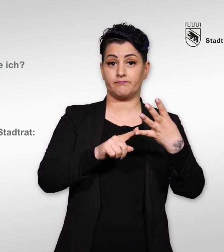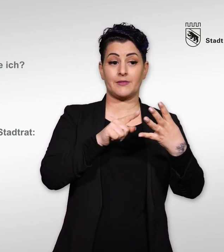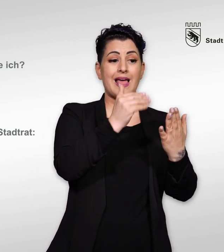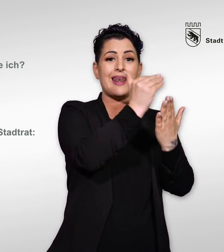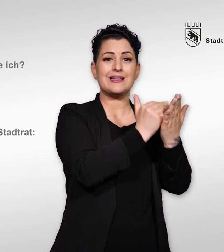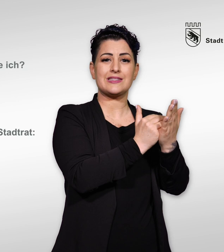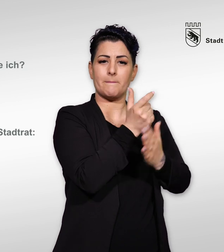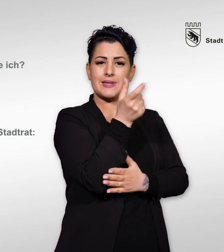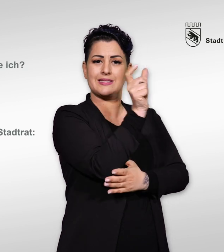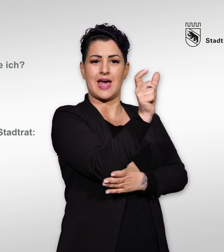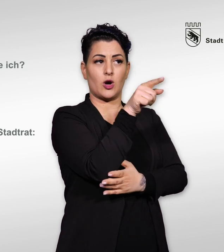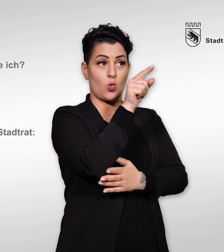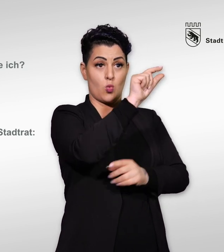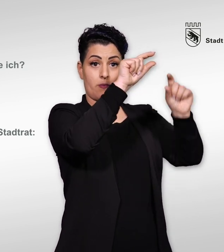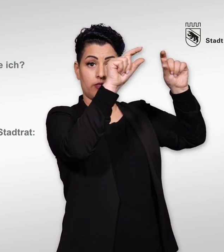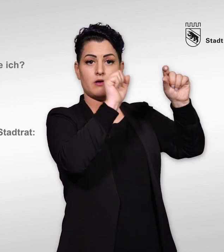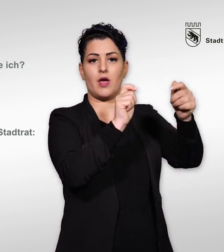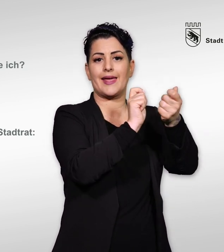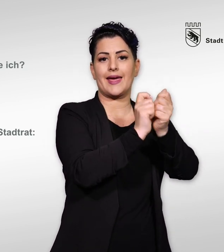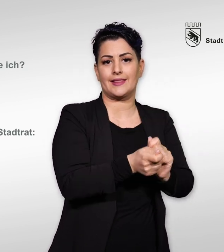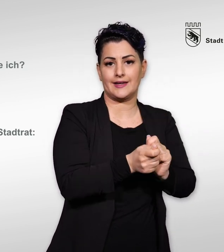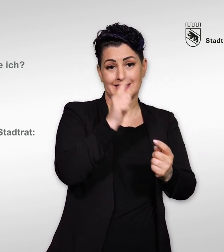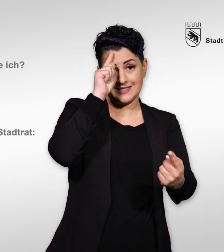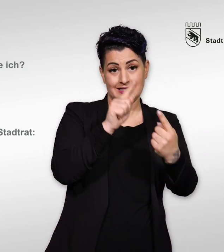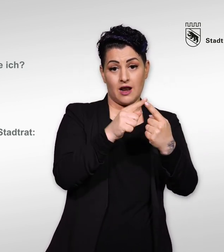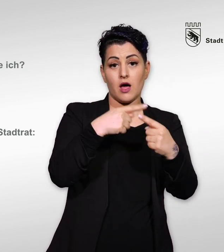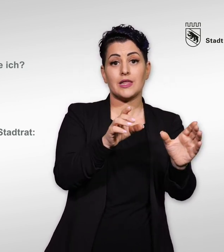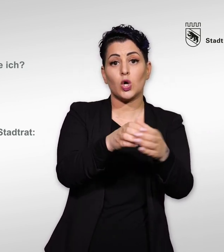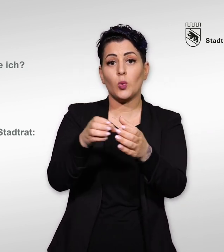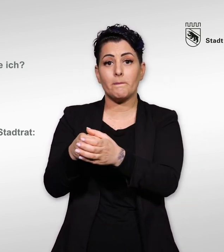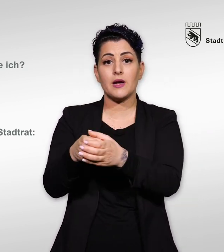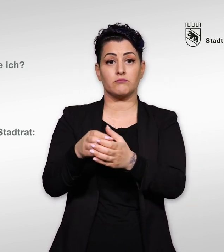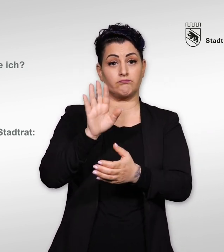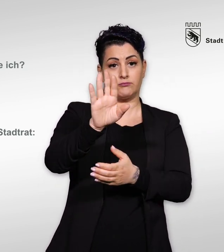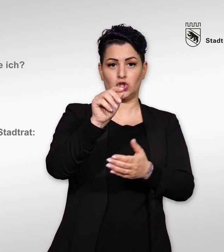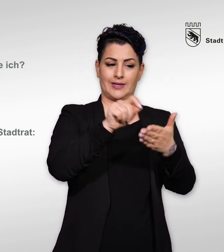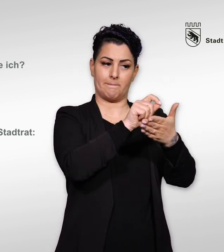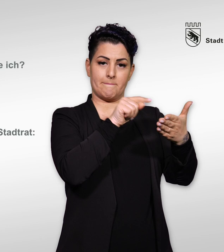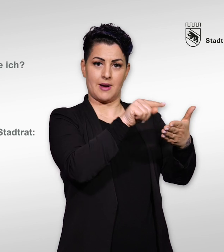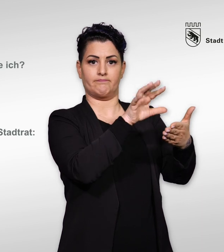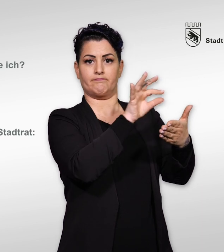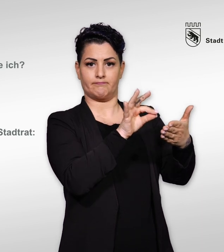Viertens, Sie können die Listenbezeichnung oben ändern, um einer anderen Gruppierung Ihre Stimme zu geben.